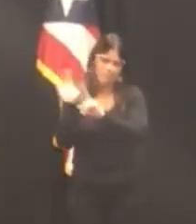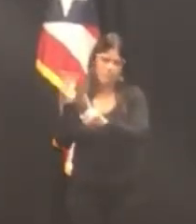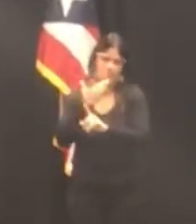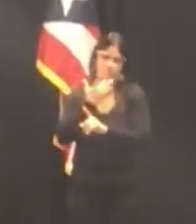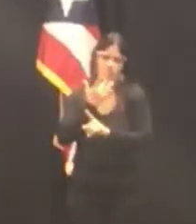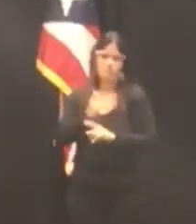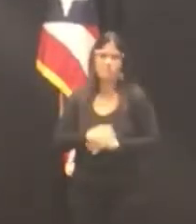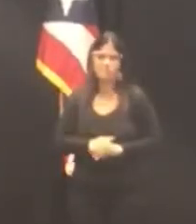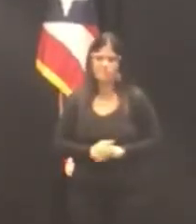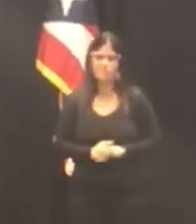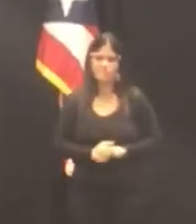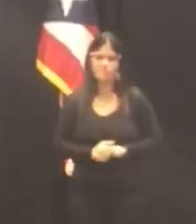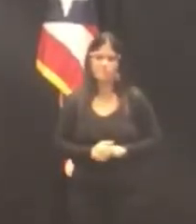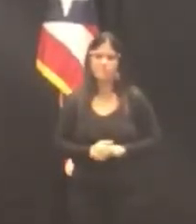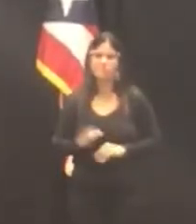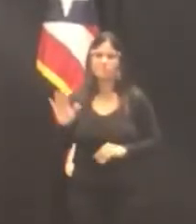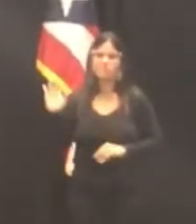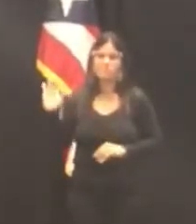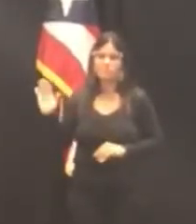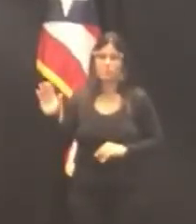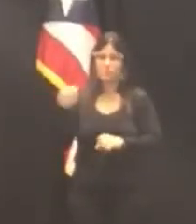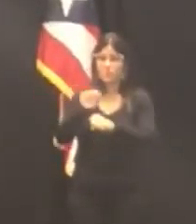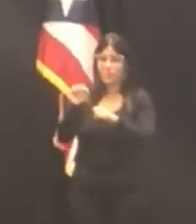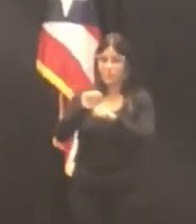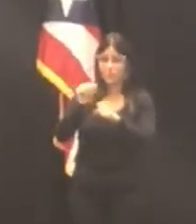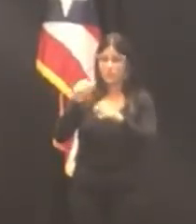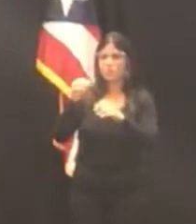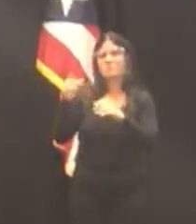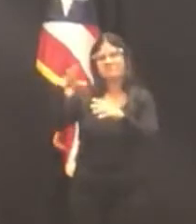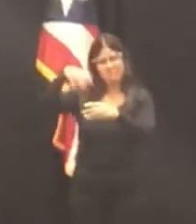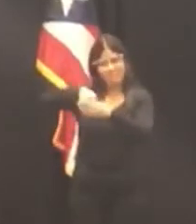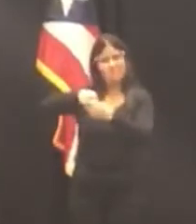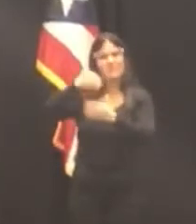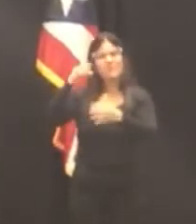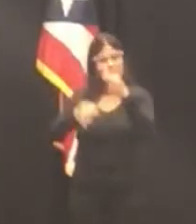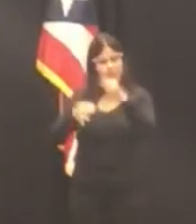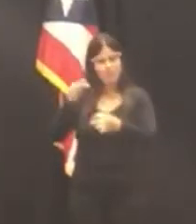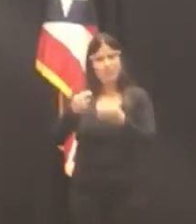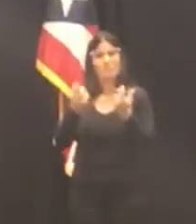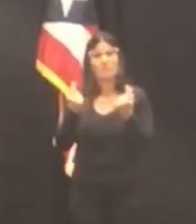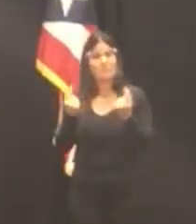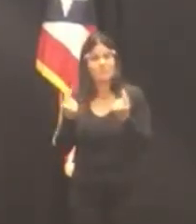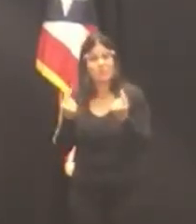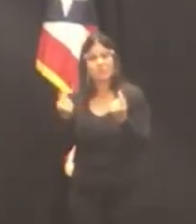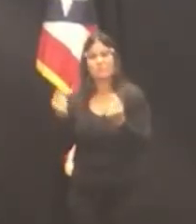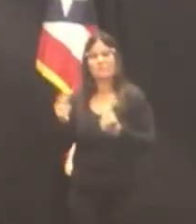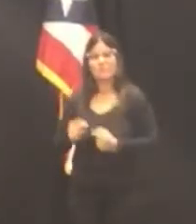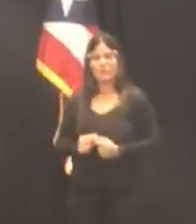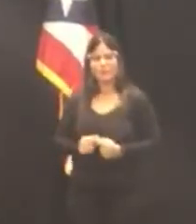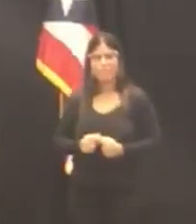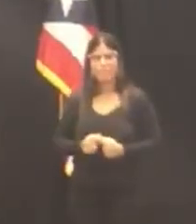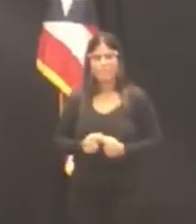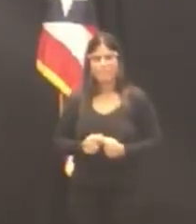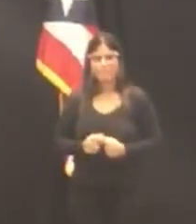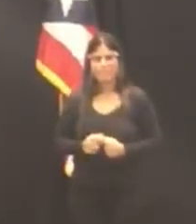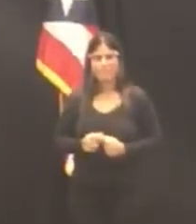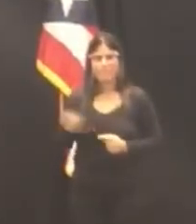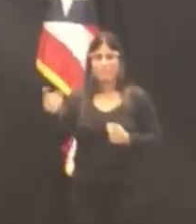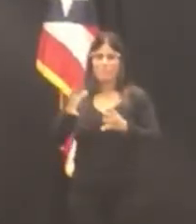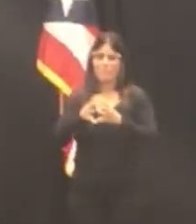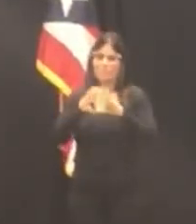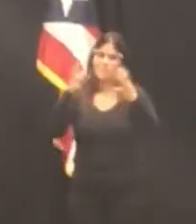En su desempeño en la rama judicial la jueza Brignoni Mártir tiene a su haber la atención de miles de casos y